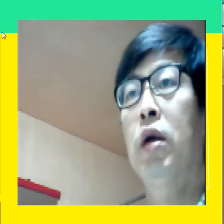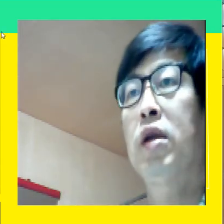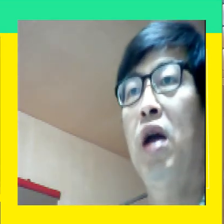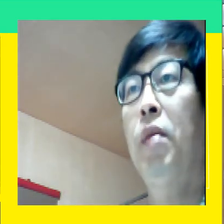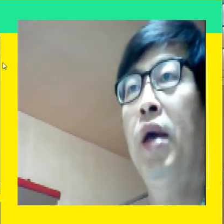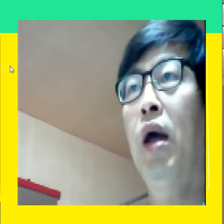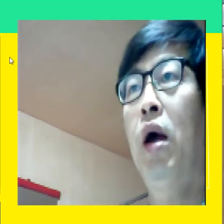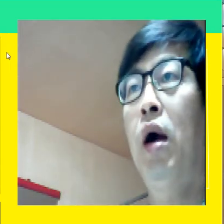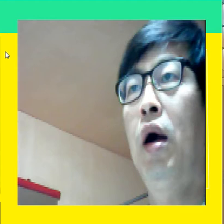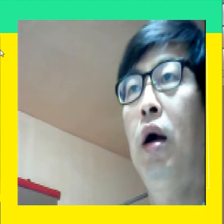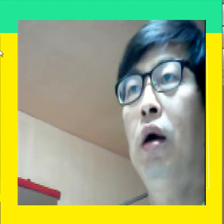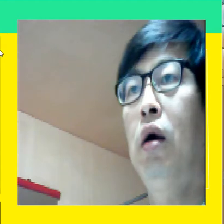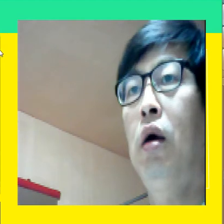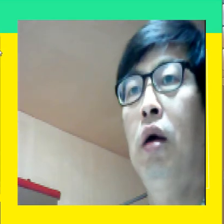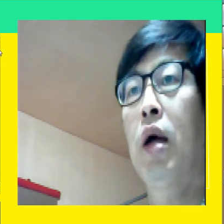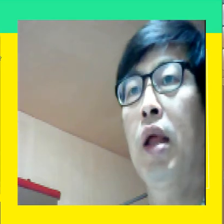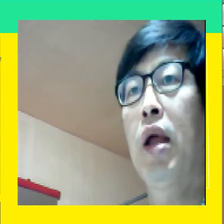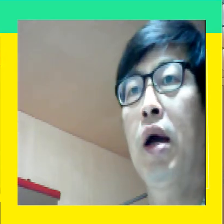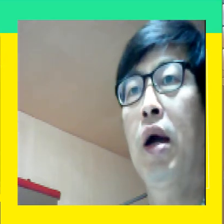그 다음에